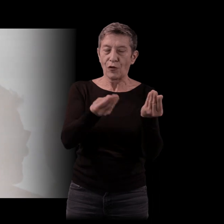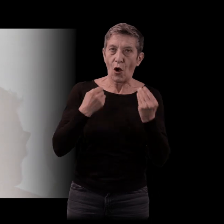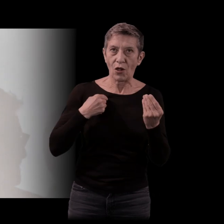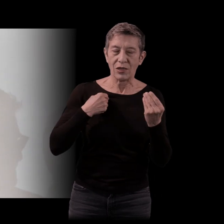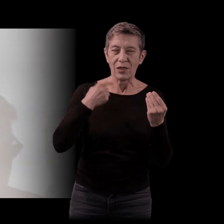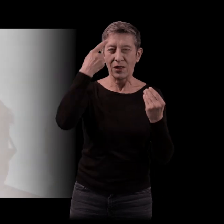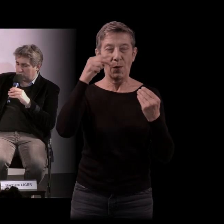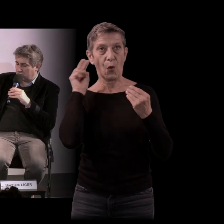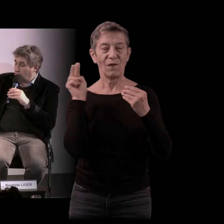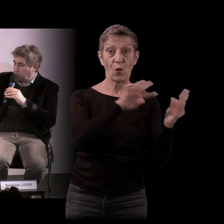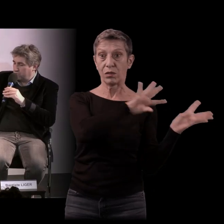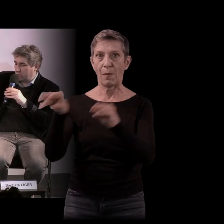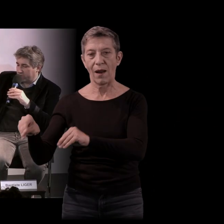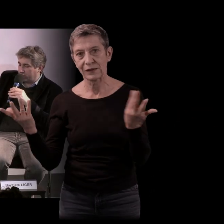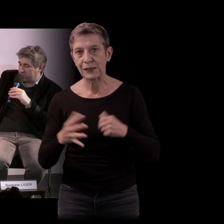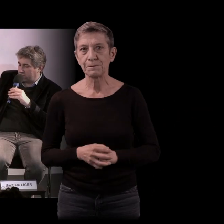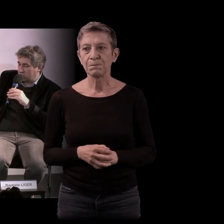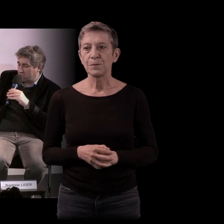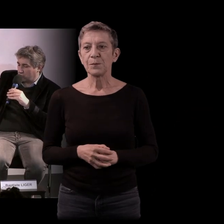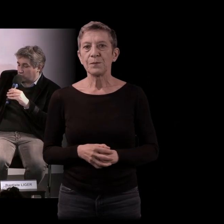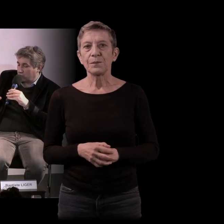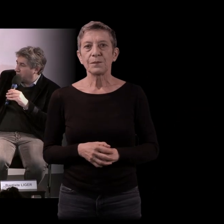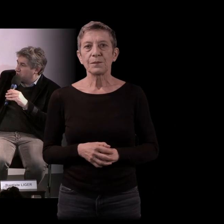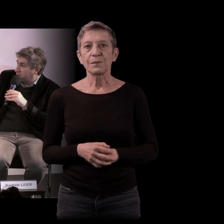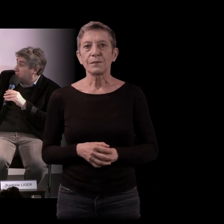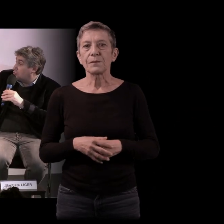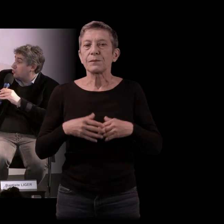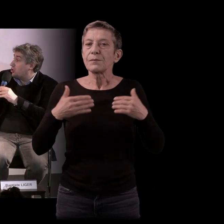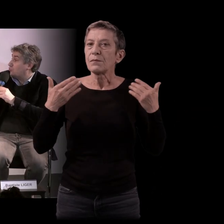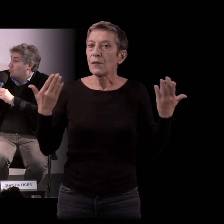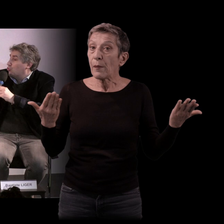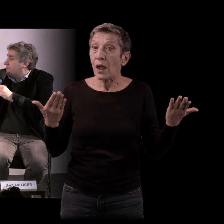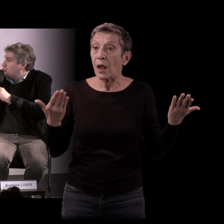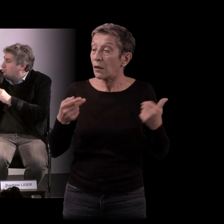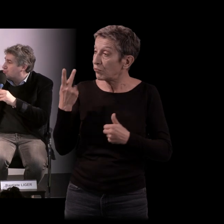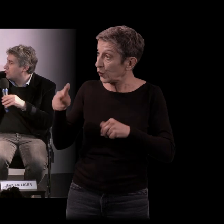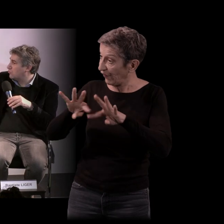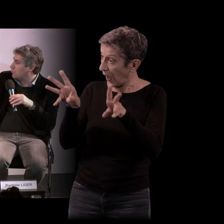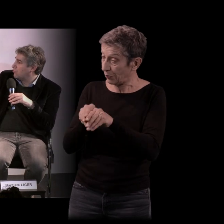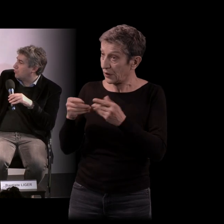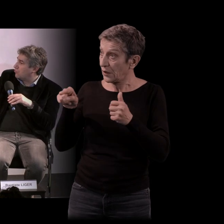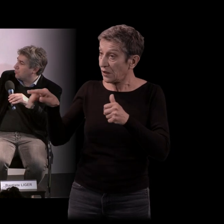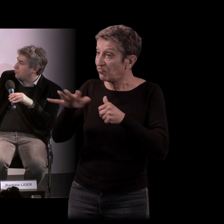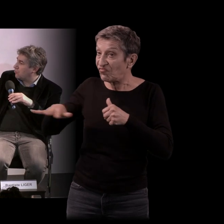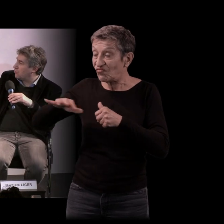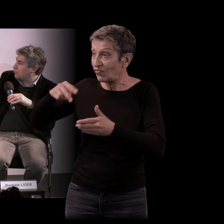Mais est-ce que, tout simplement, est-ce que vous étiez déjà dans une famille,'allais dire, où on lisait, on lisait beaucoup ? Oh non, je ne pas dire ça.